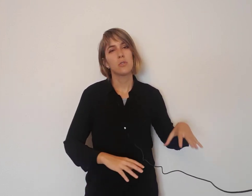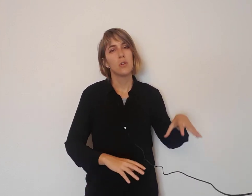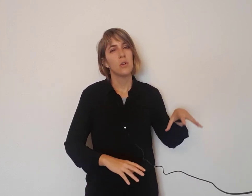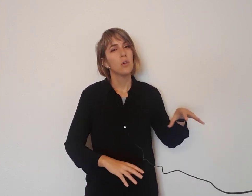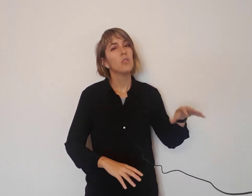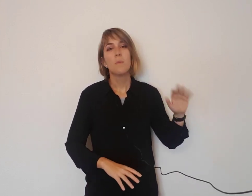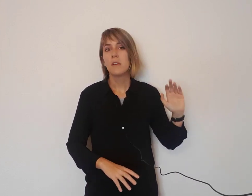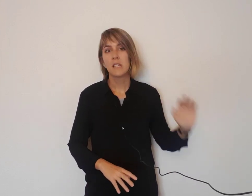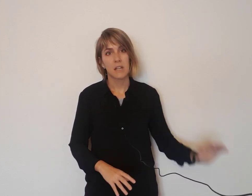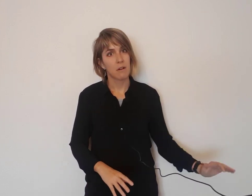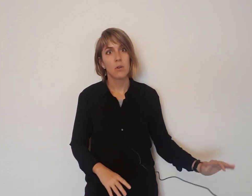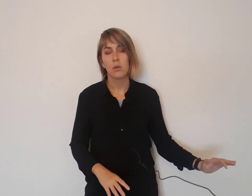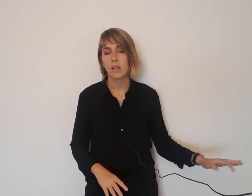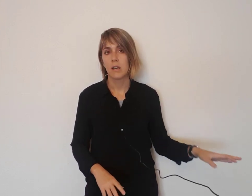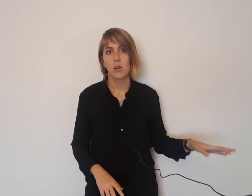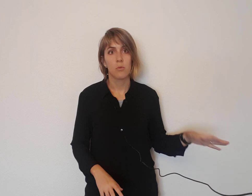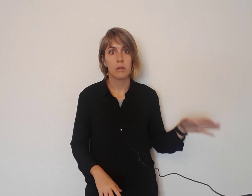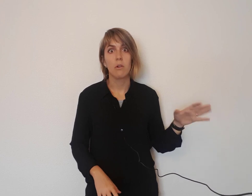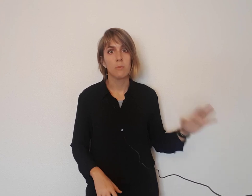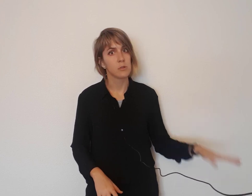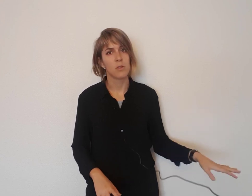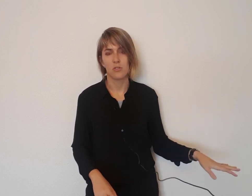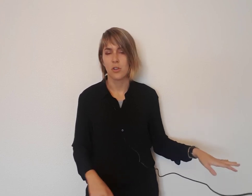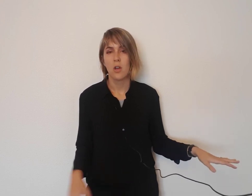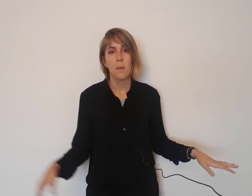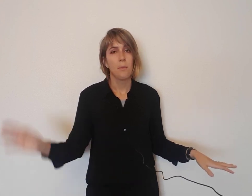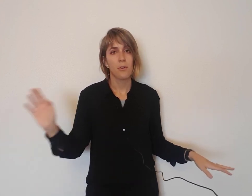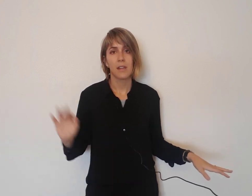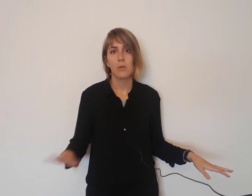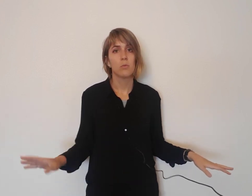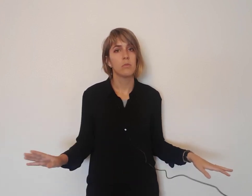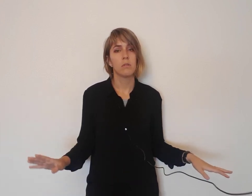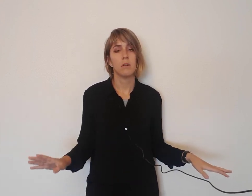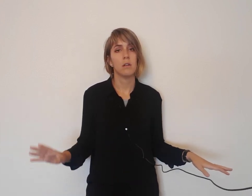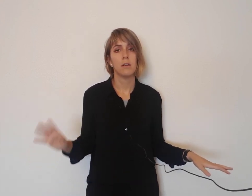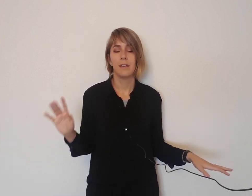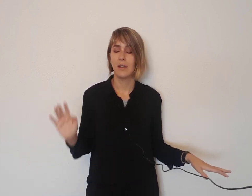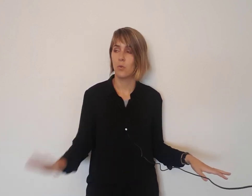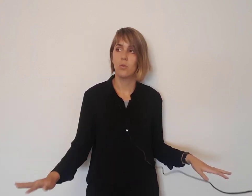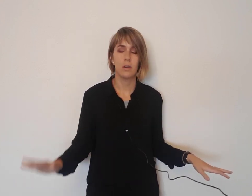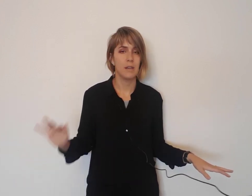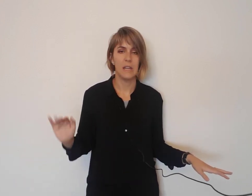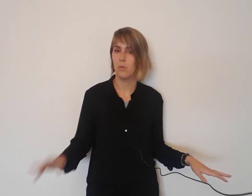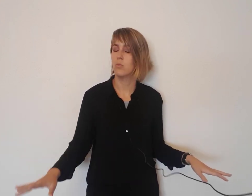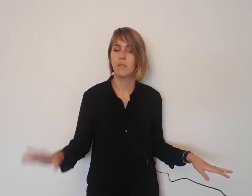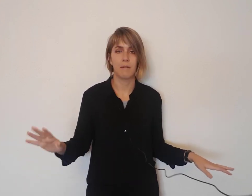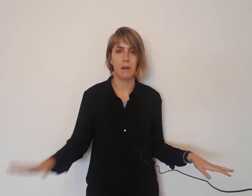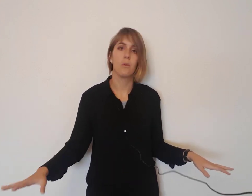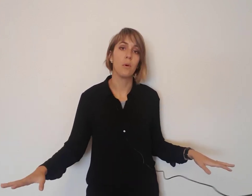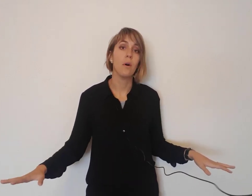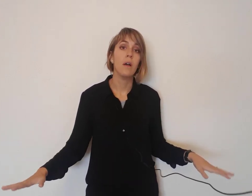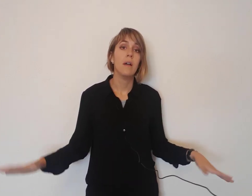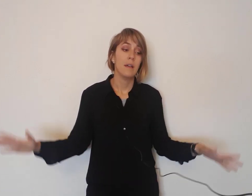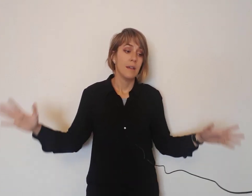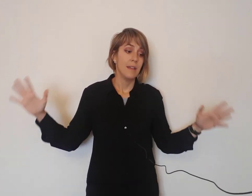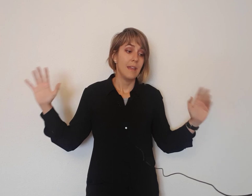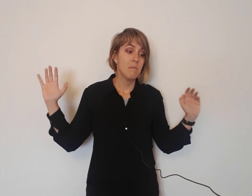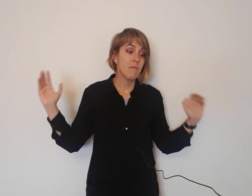no por ese trabajo, que era como el trabajo de mis sueños, por ningún, ningún, ningún trabajo y me